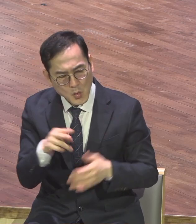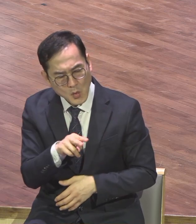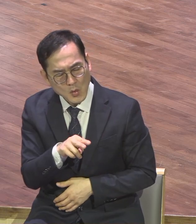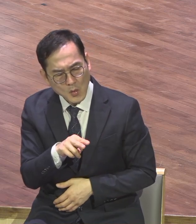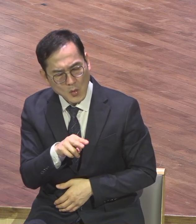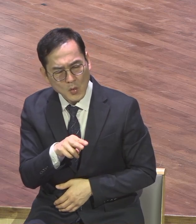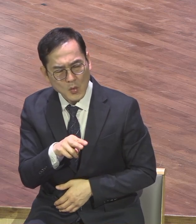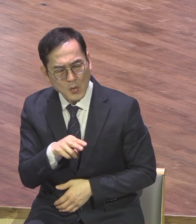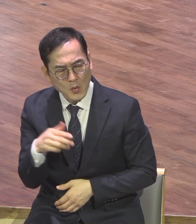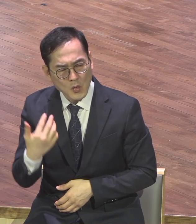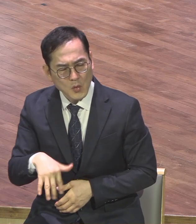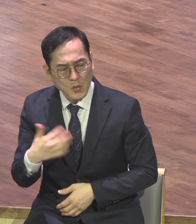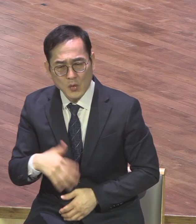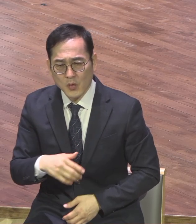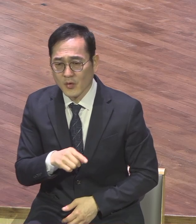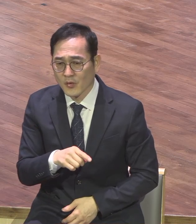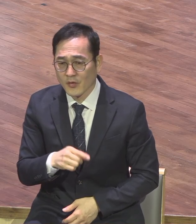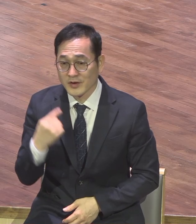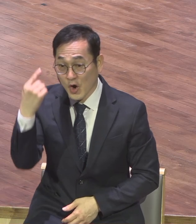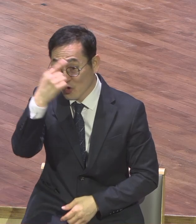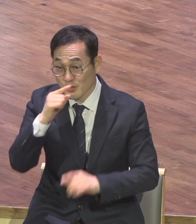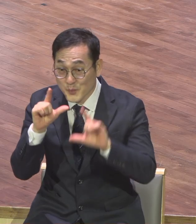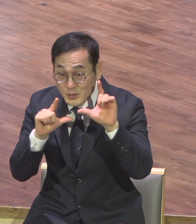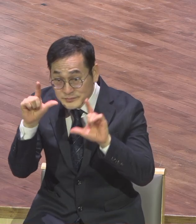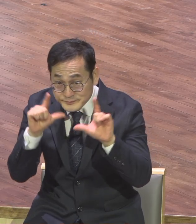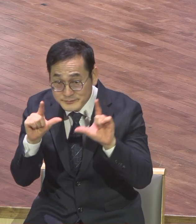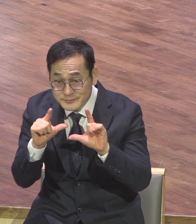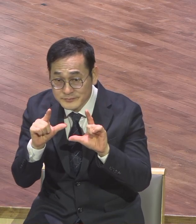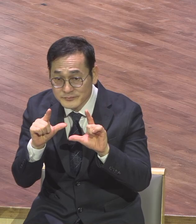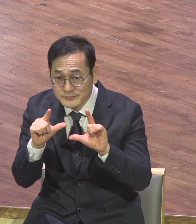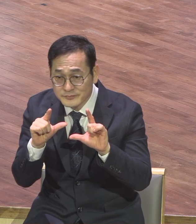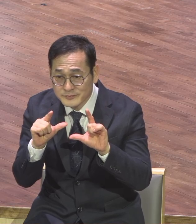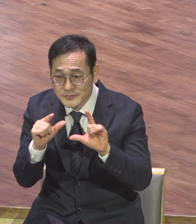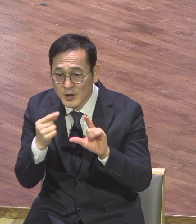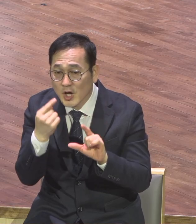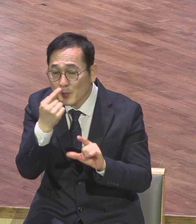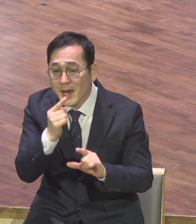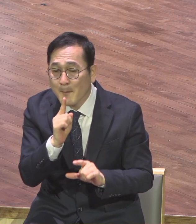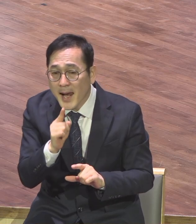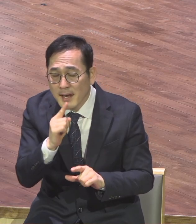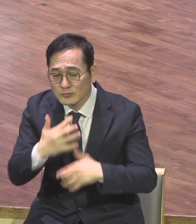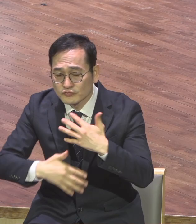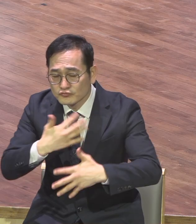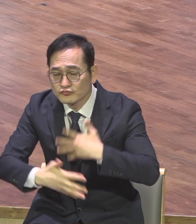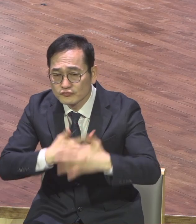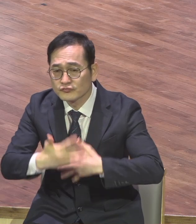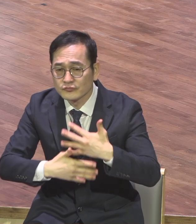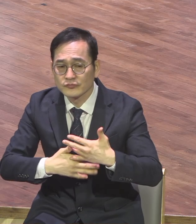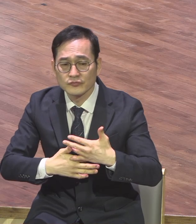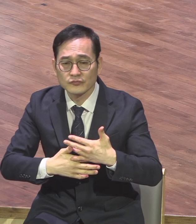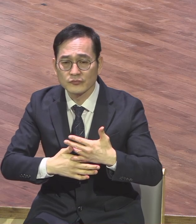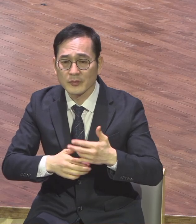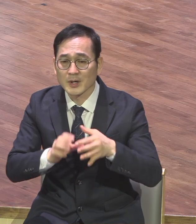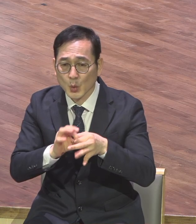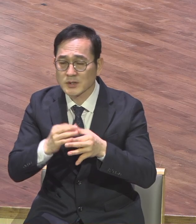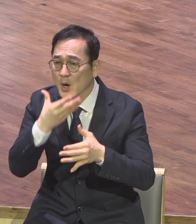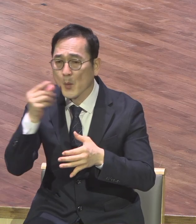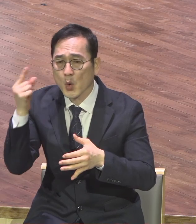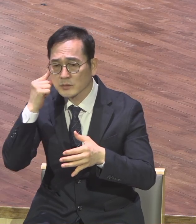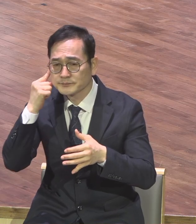여러분 표정을 통해서 여러분의 입술을 통해서 여러분 복음이 증거되는 줄로 믿습니다